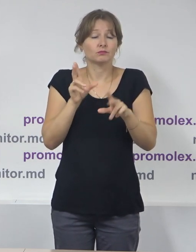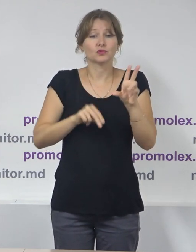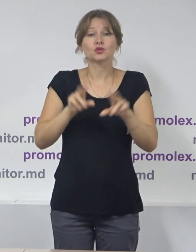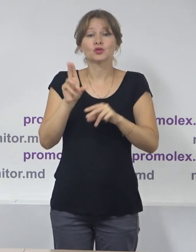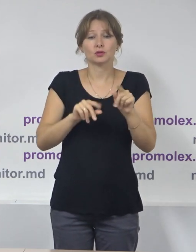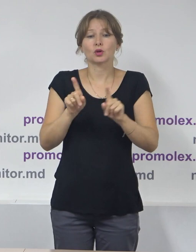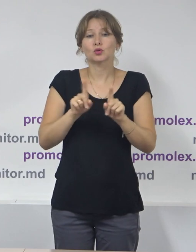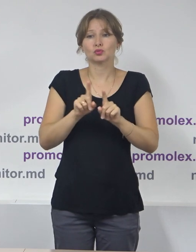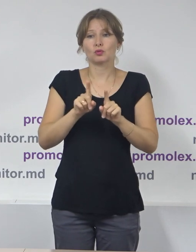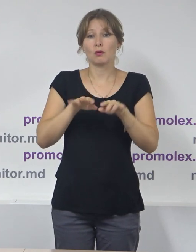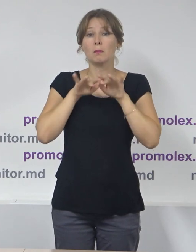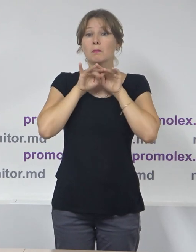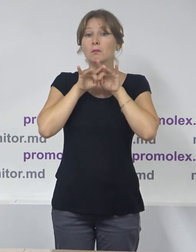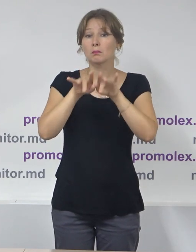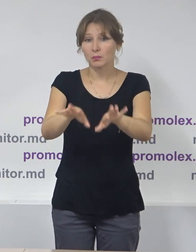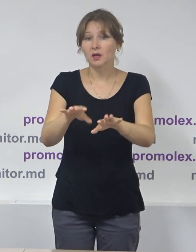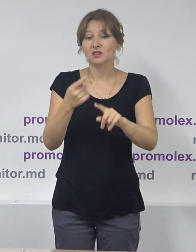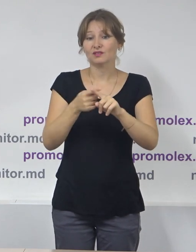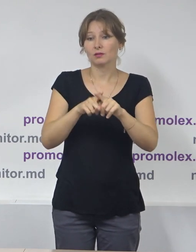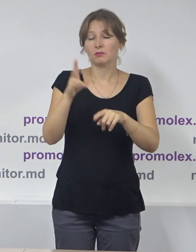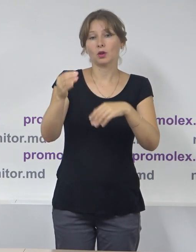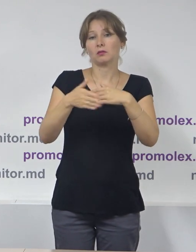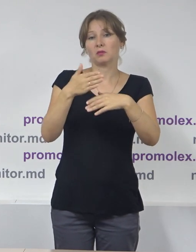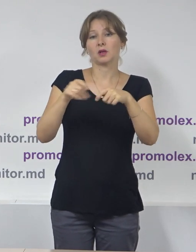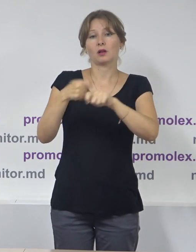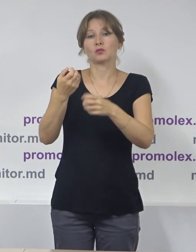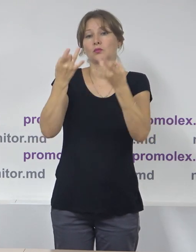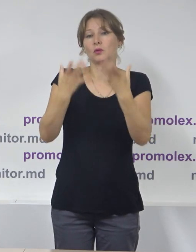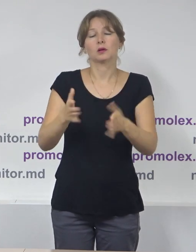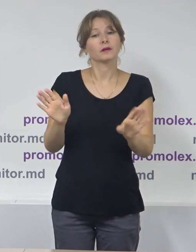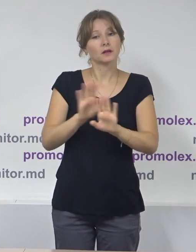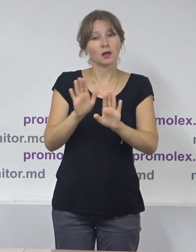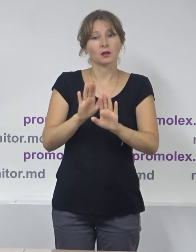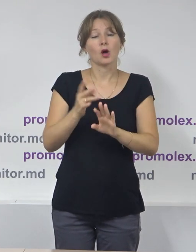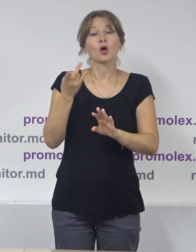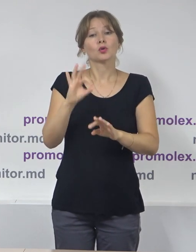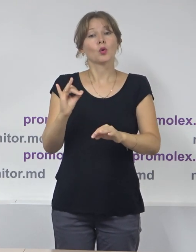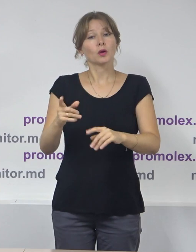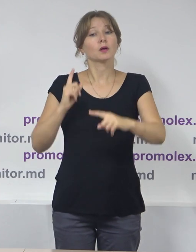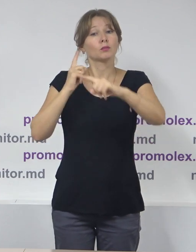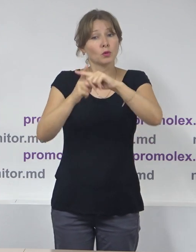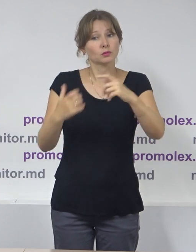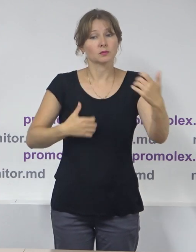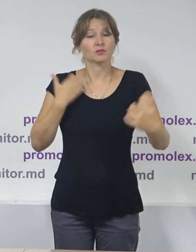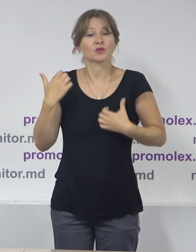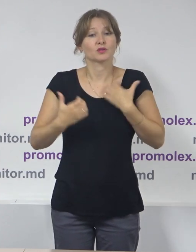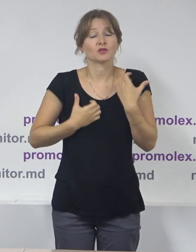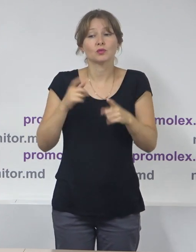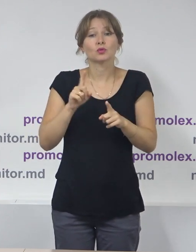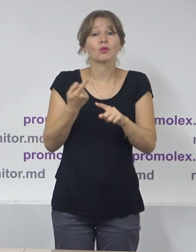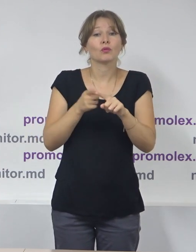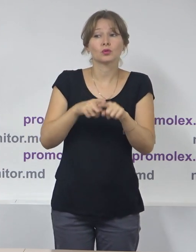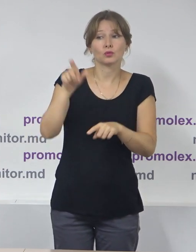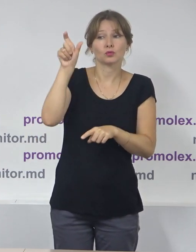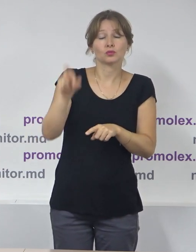proces decontencios administrativ. În plus, ar putea exista și anumite îngrijorări în privința aplicabilității